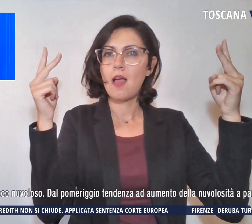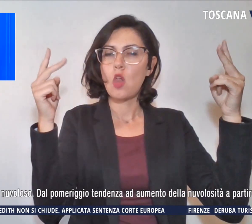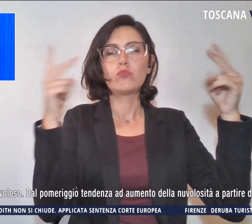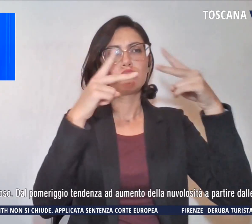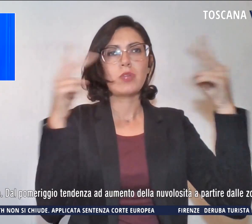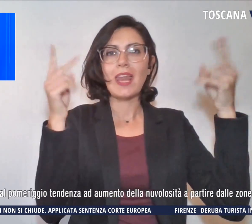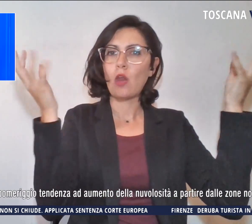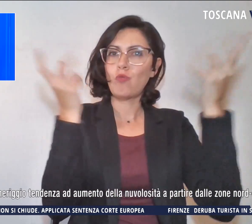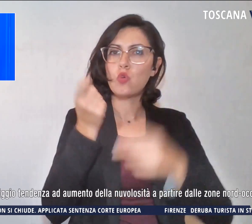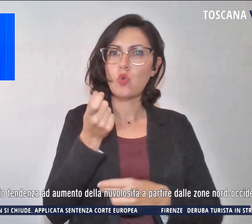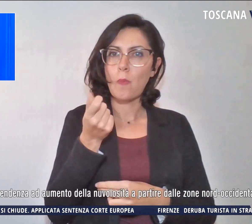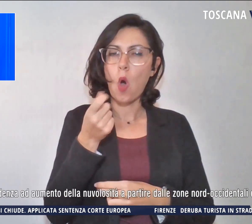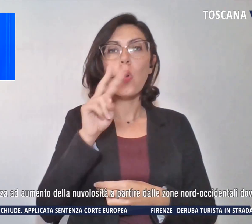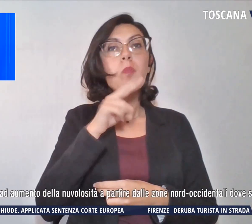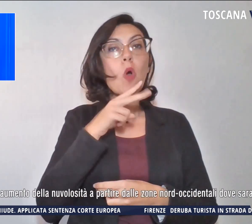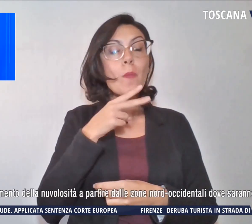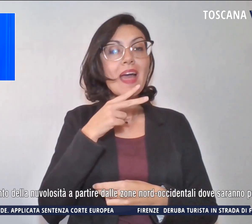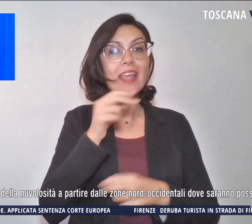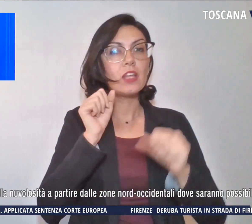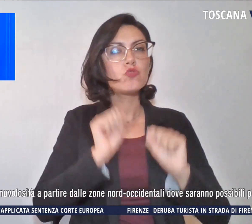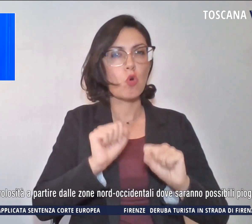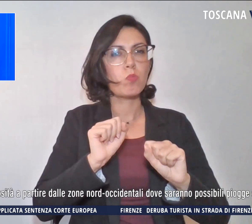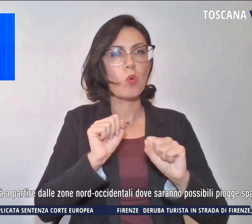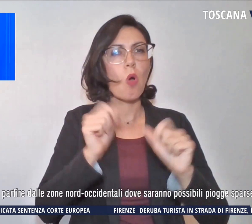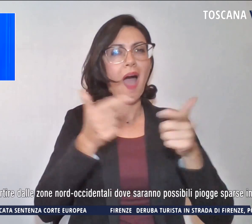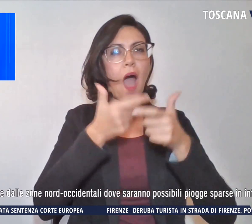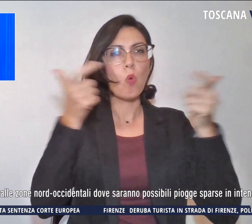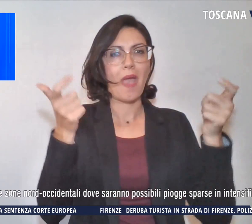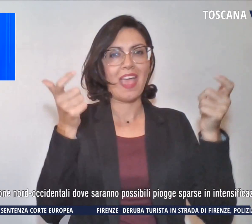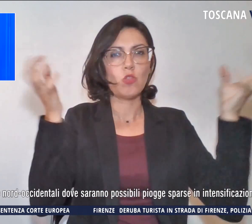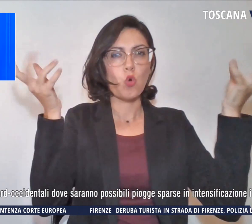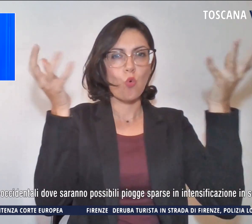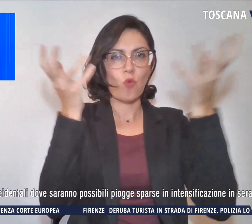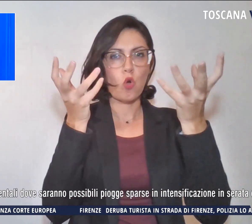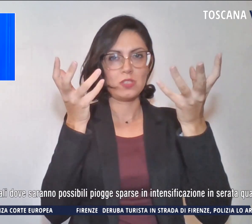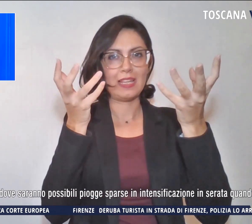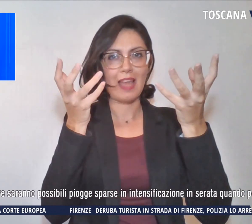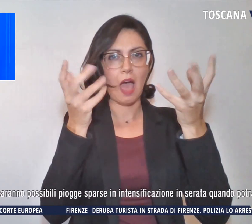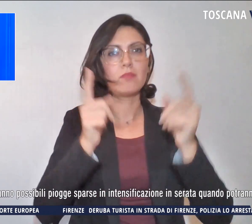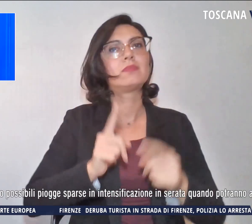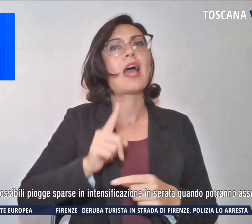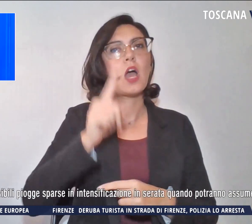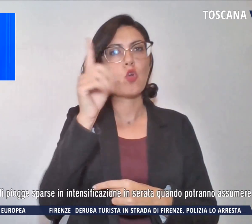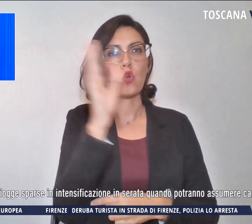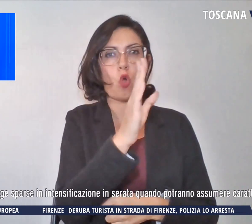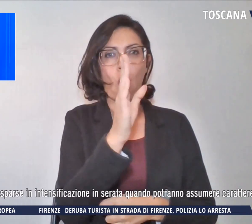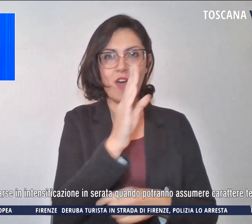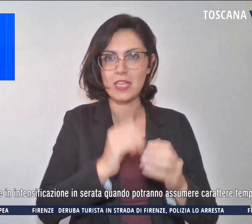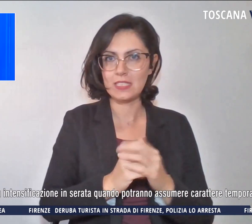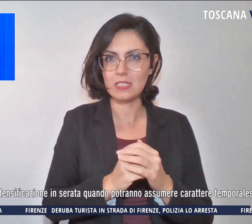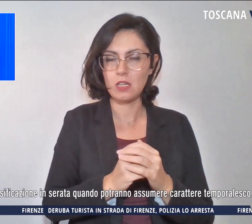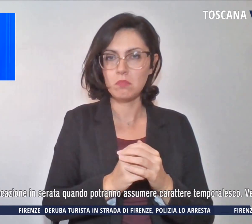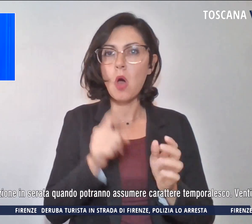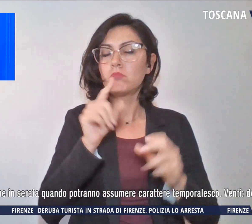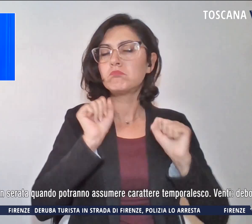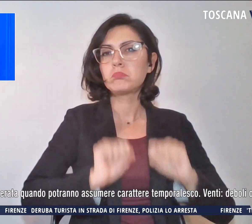dal pomeriggio tendenza ad aumento della nuvolosità a partire dal nord-ovest, dove saranno possibili